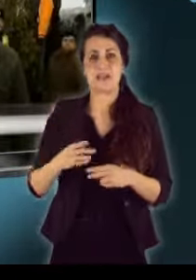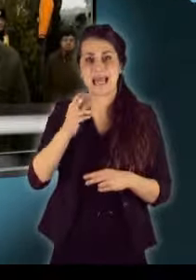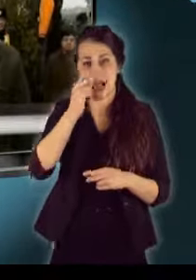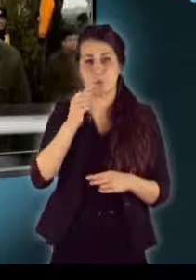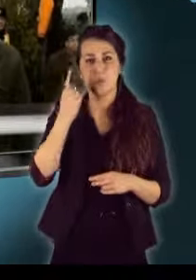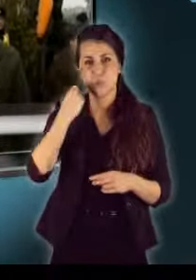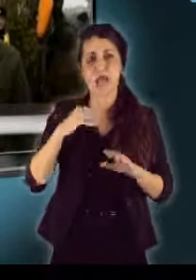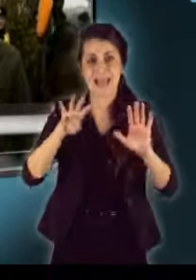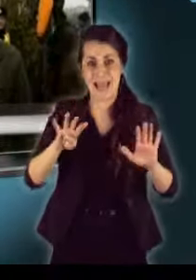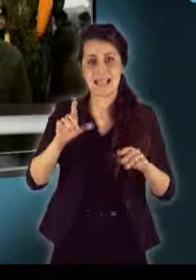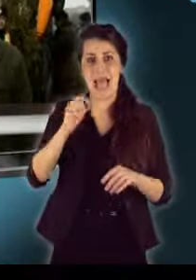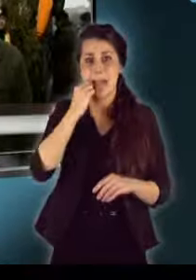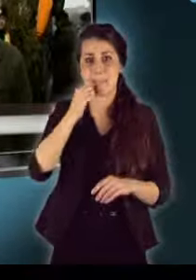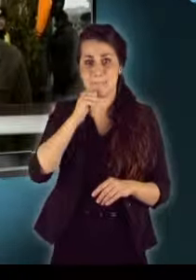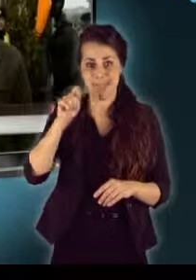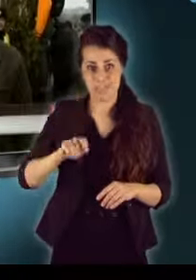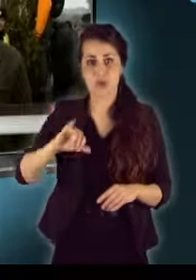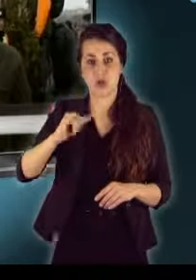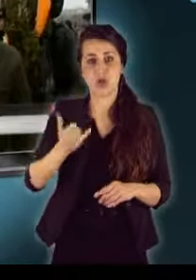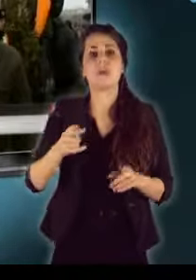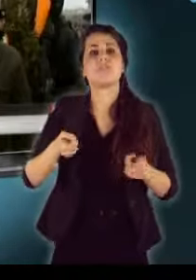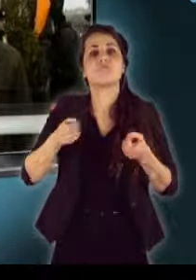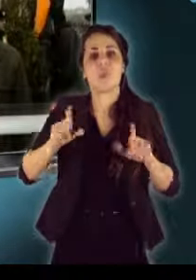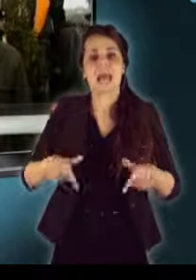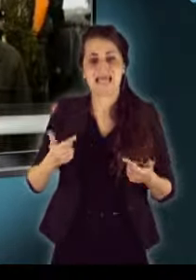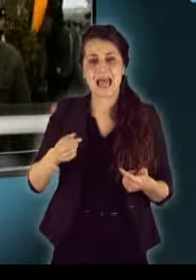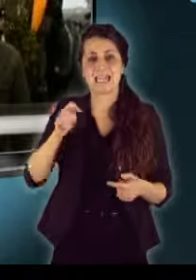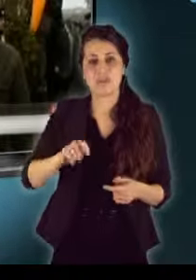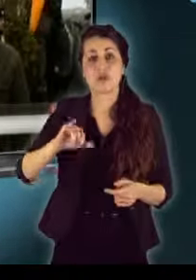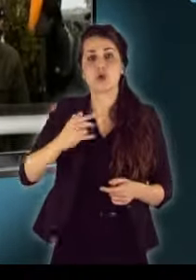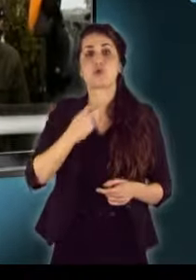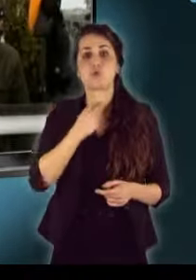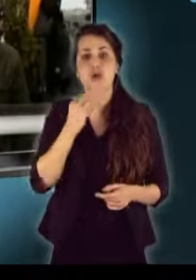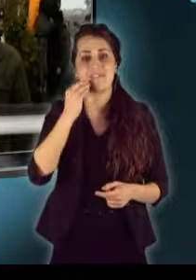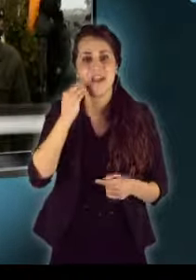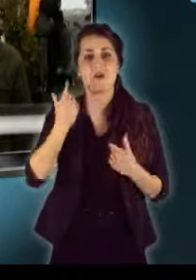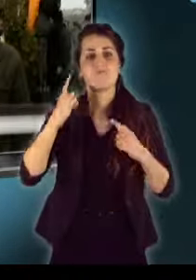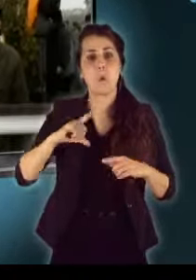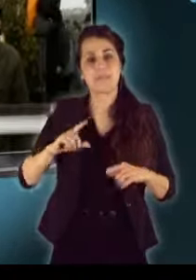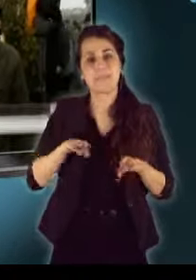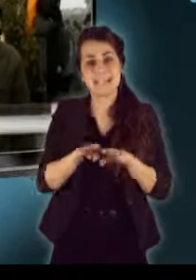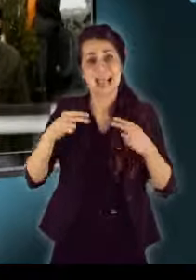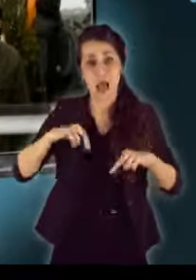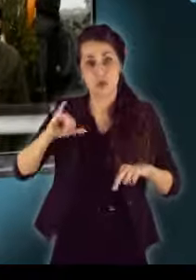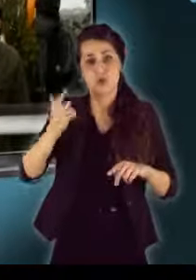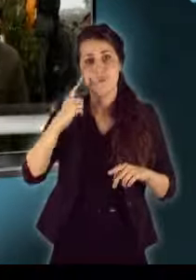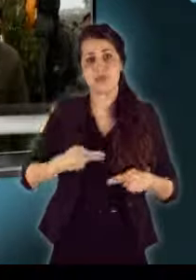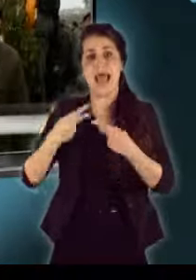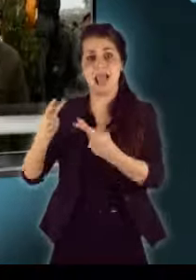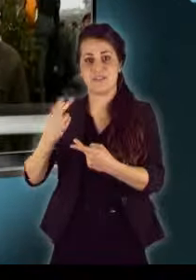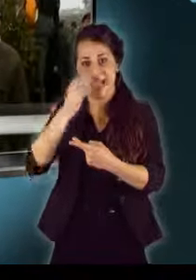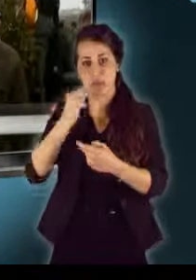Úgy tudjuk, hogy kilenc ellenpés képviselőt is, illetőleg független képviselőt is. Gyurcsány Ferenc volt miniszterelnököt is elvitték innen a helyszírdől.